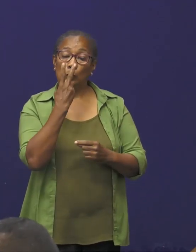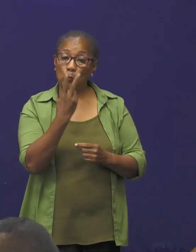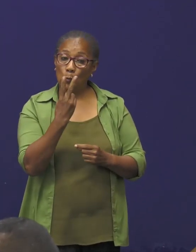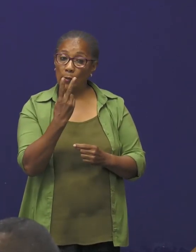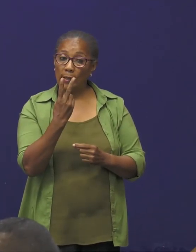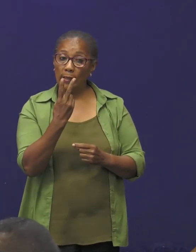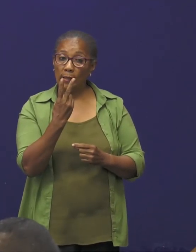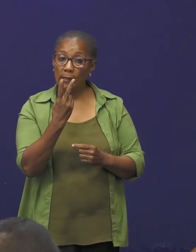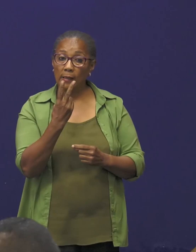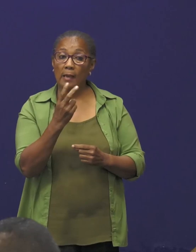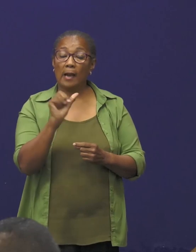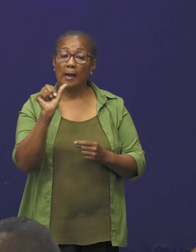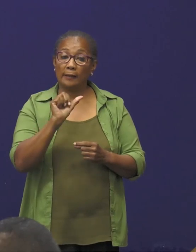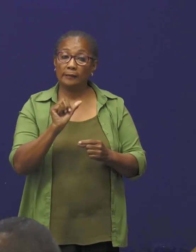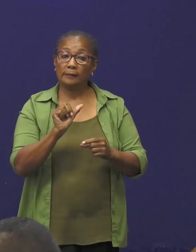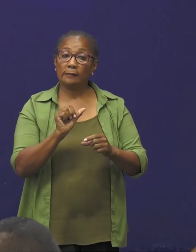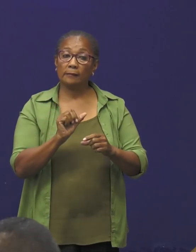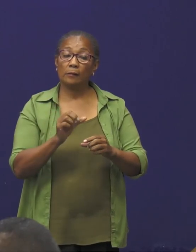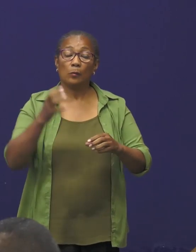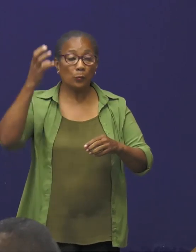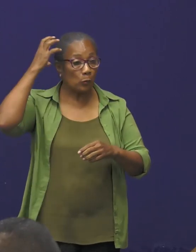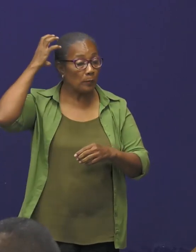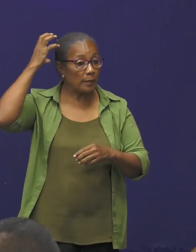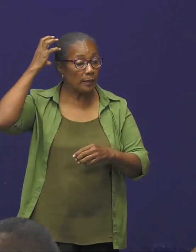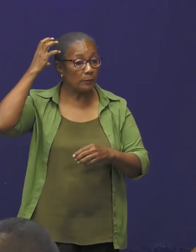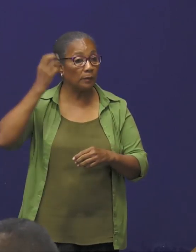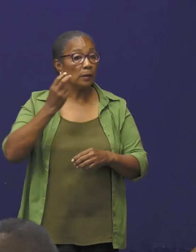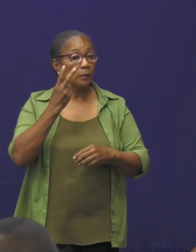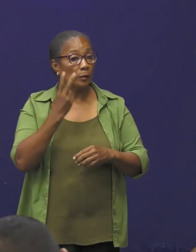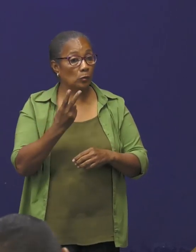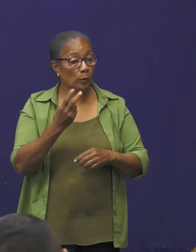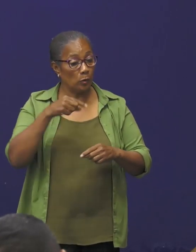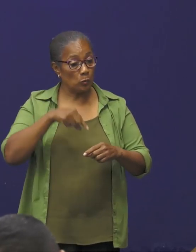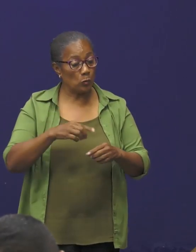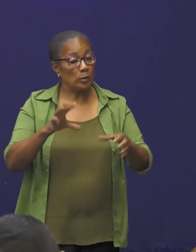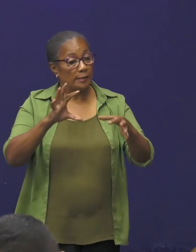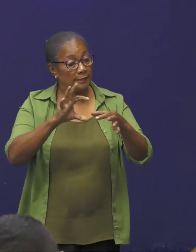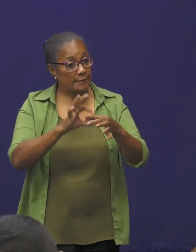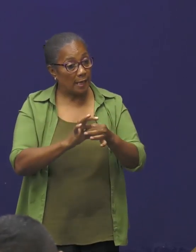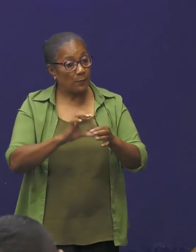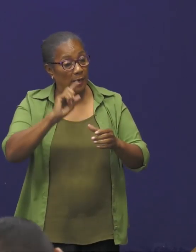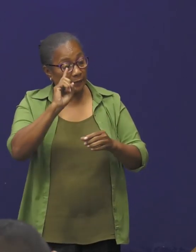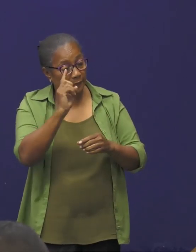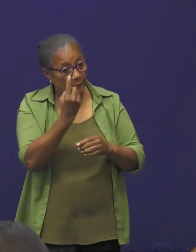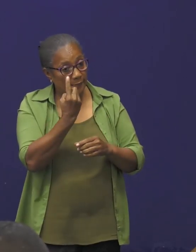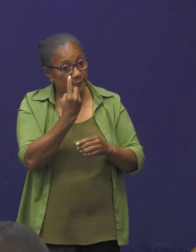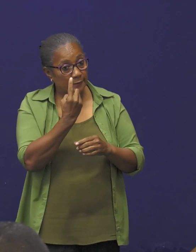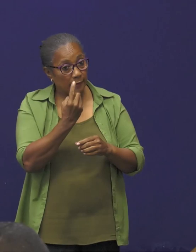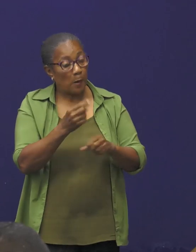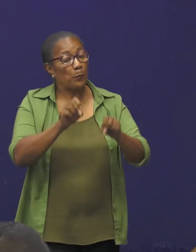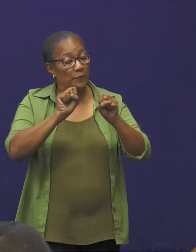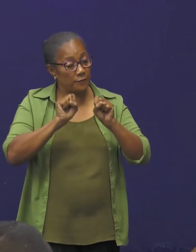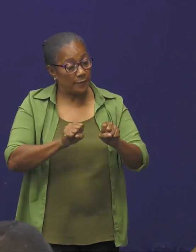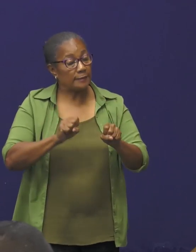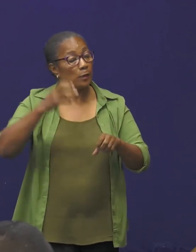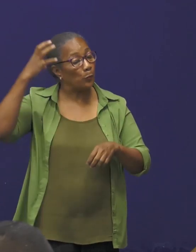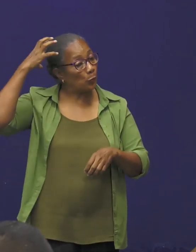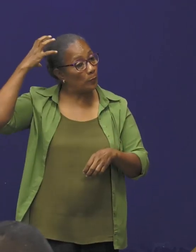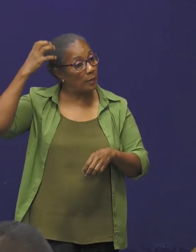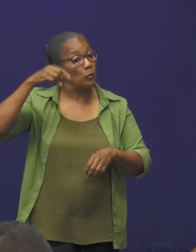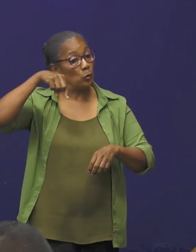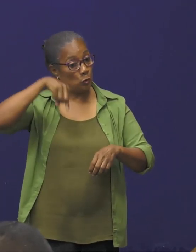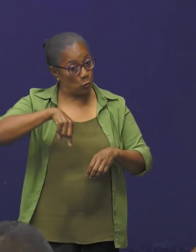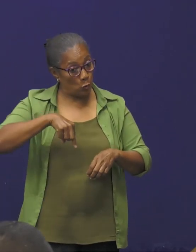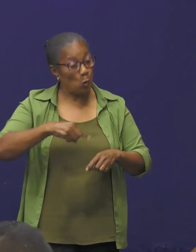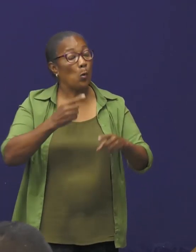additionele gevallen, dus de twee die gerelateerd waren aan het eerste bevestigd geval, die nu